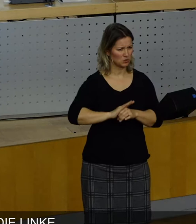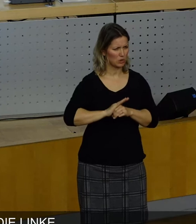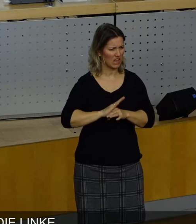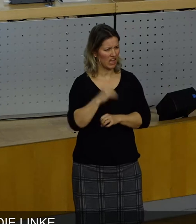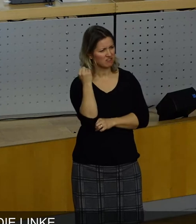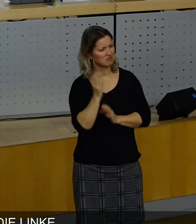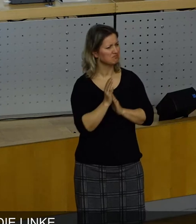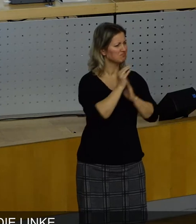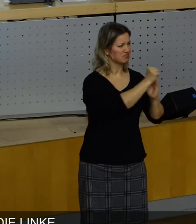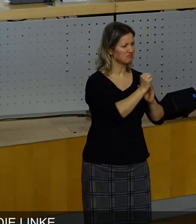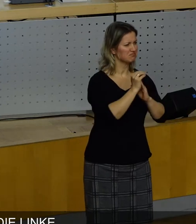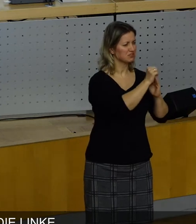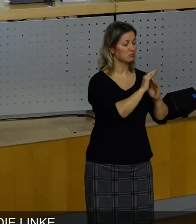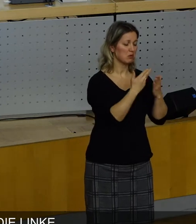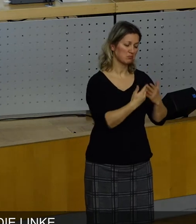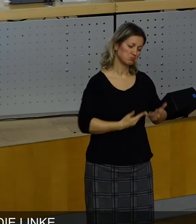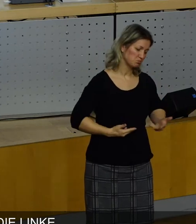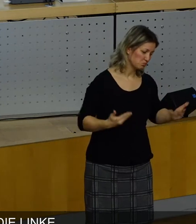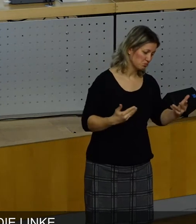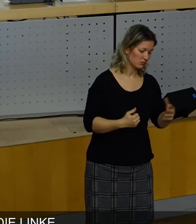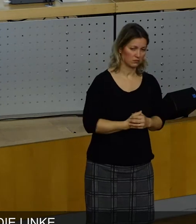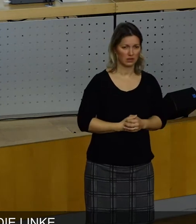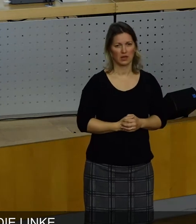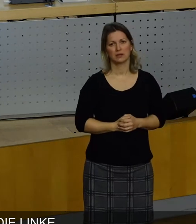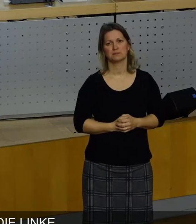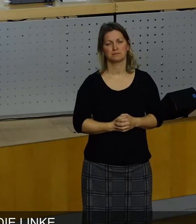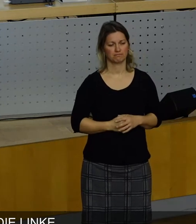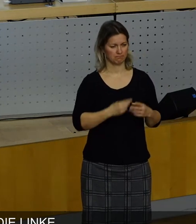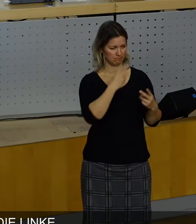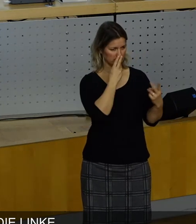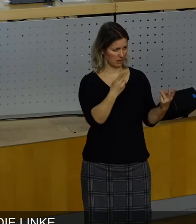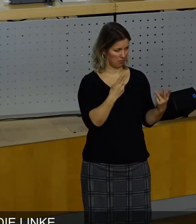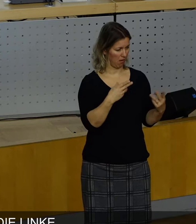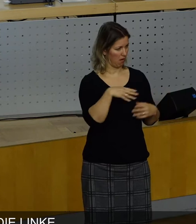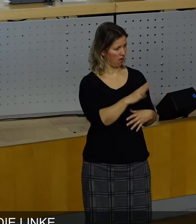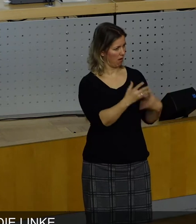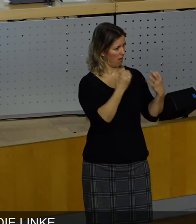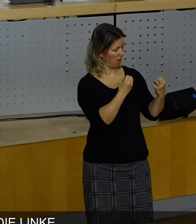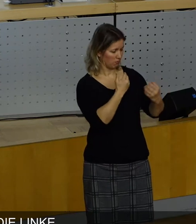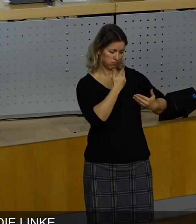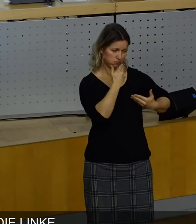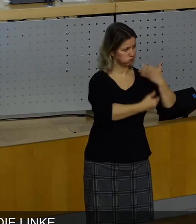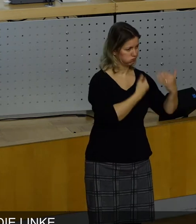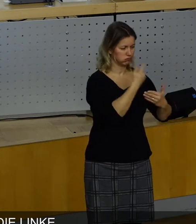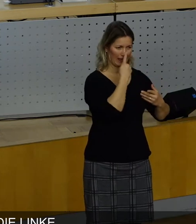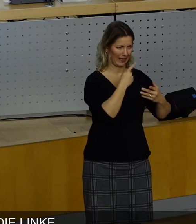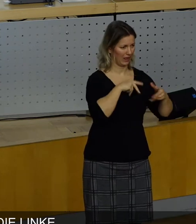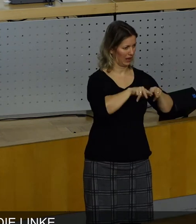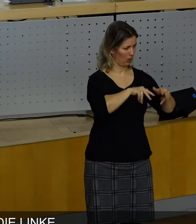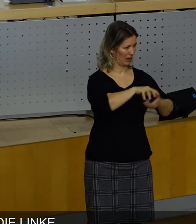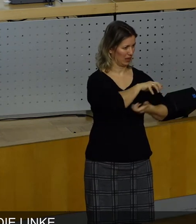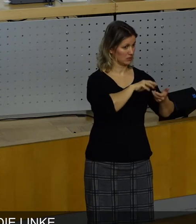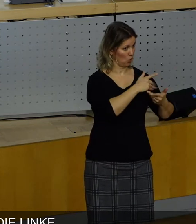gewinnen. Eine handfeste Regierungskrise. Und genau das wollten wir für die